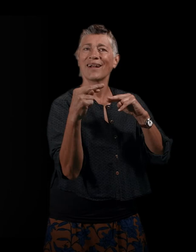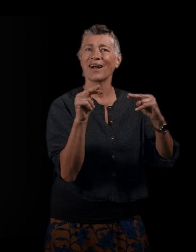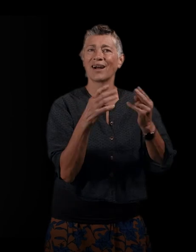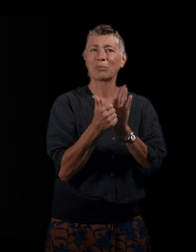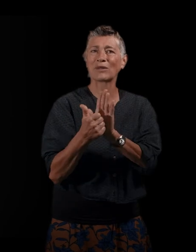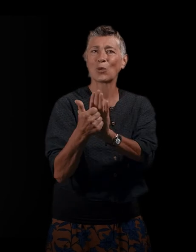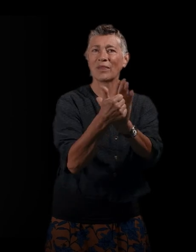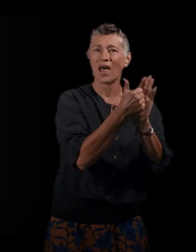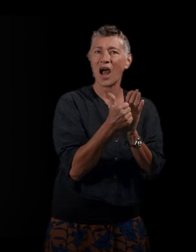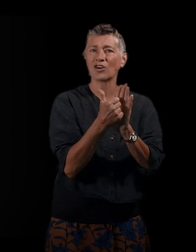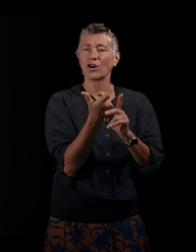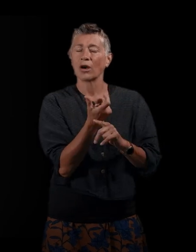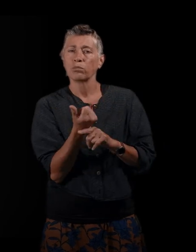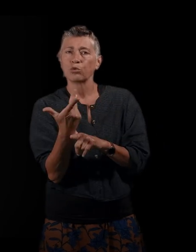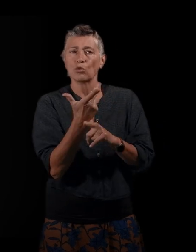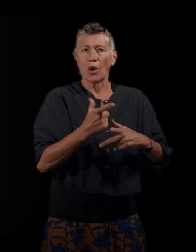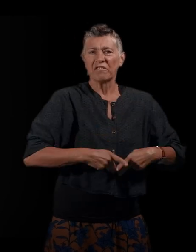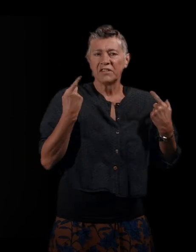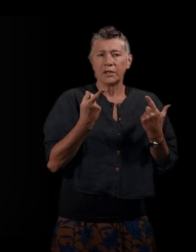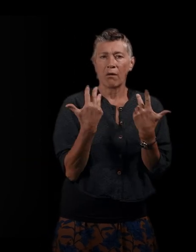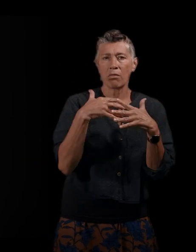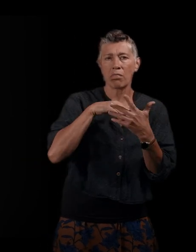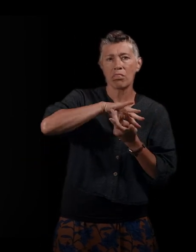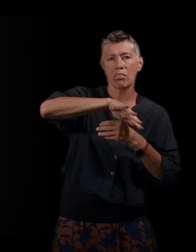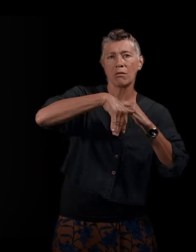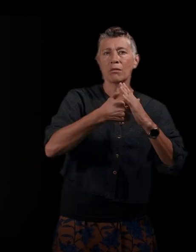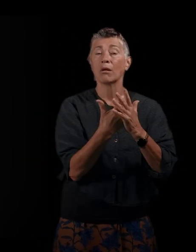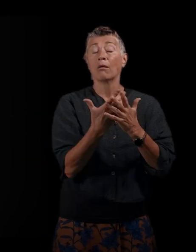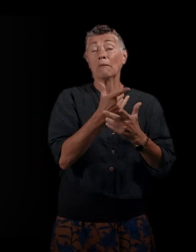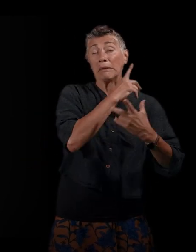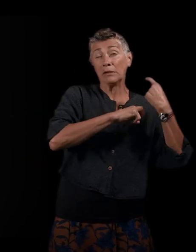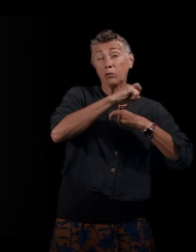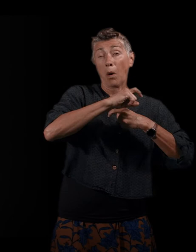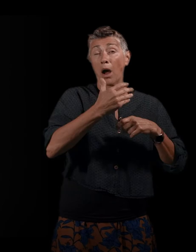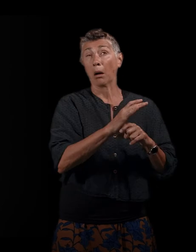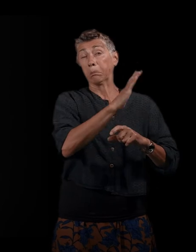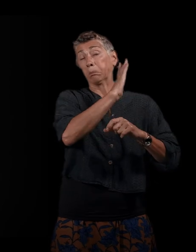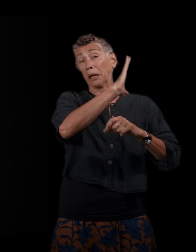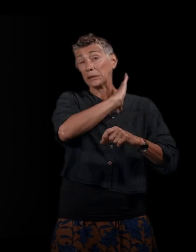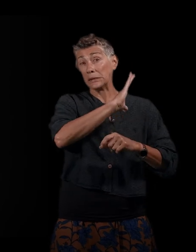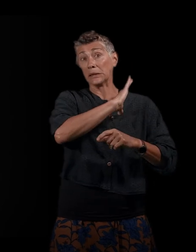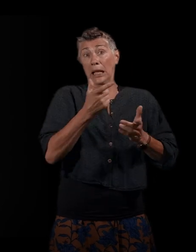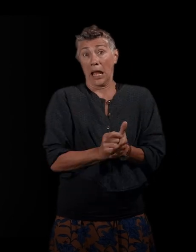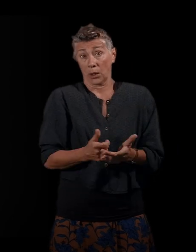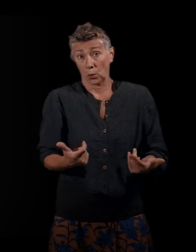'entremêlent, qui fait le va-et-vient entre l'histoire, le passé, l'actualité, les drames familiaux.